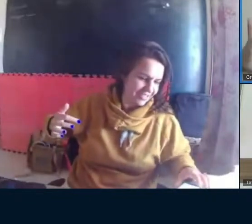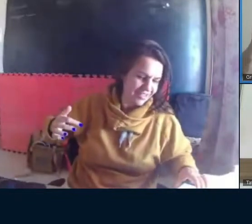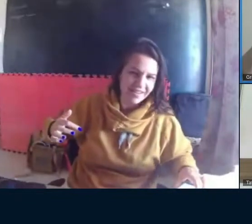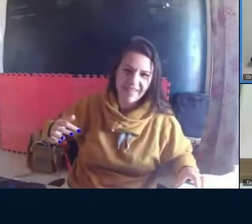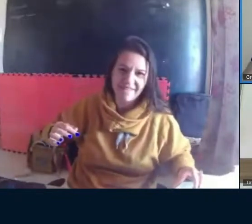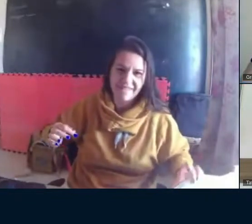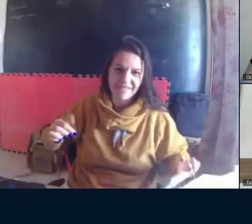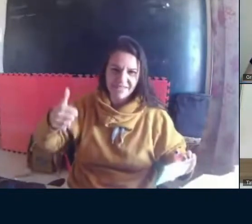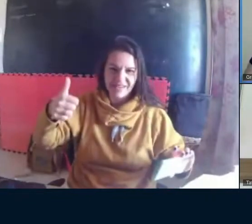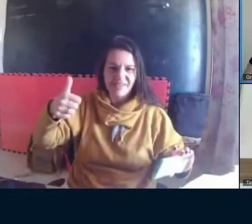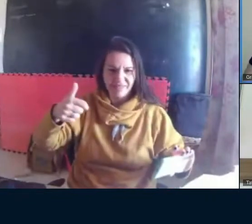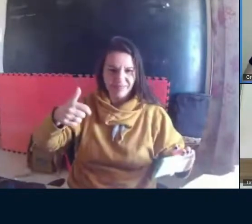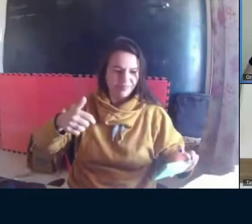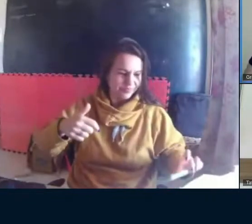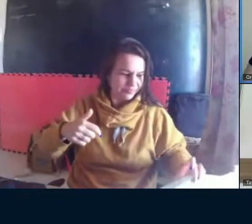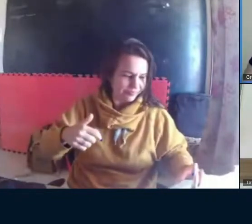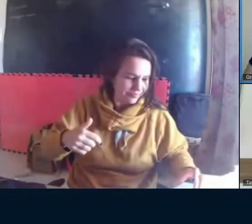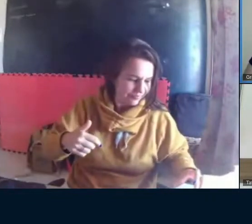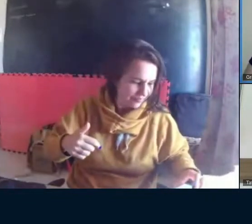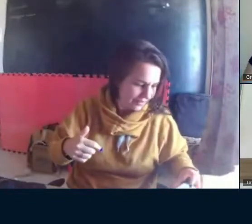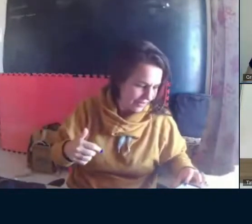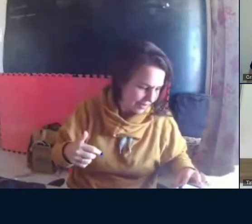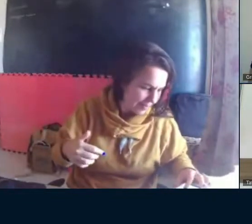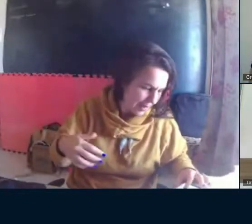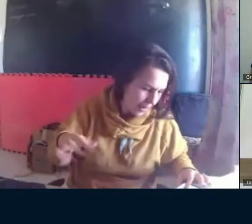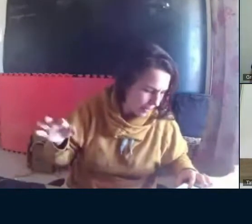Engaioladas. Como você diz isso.